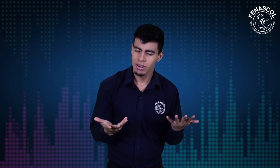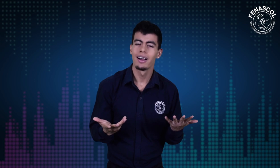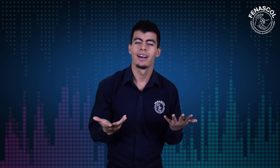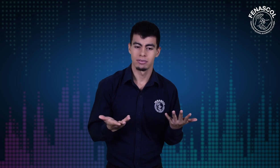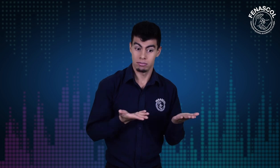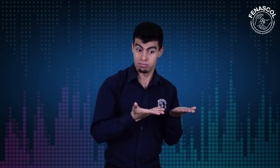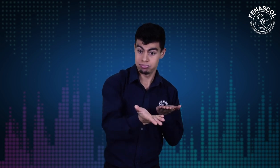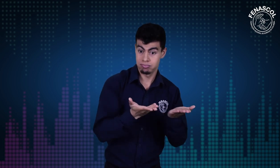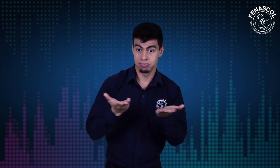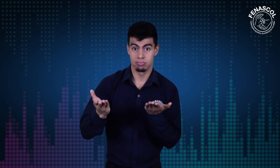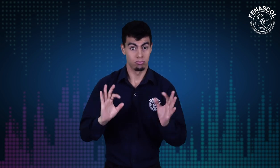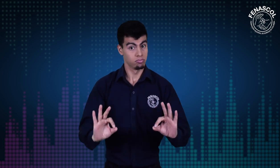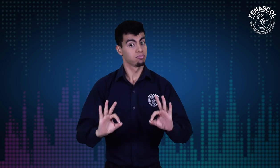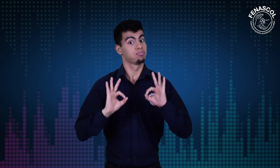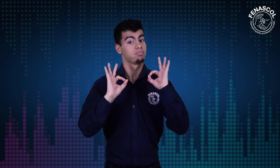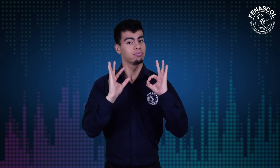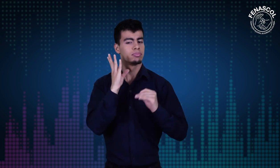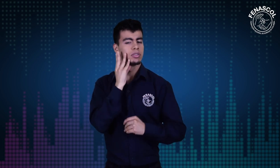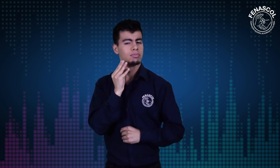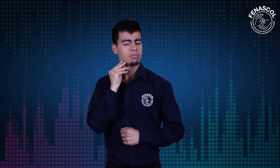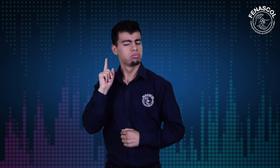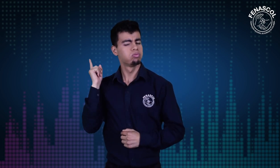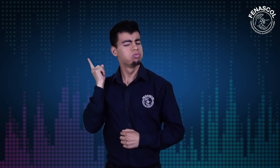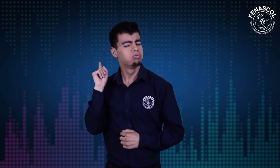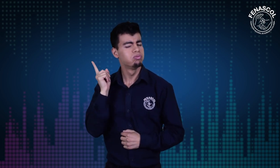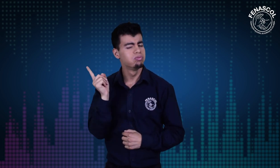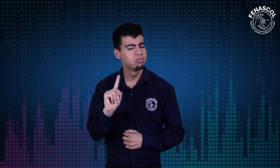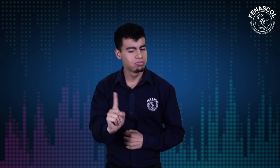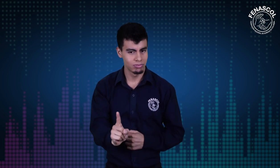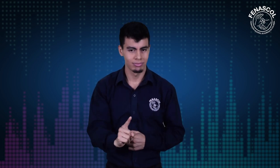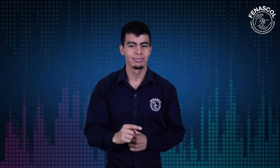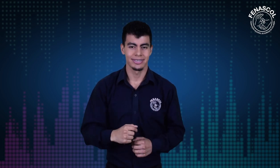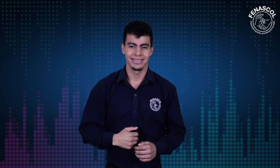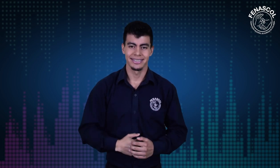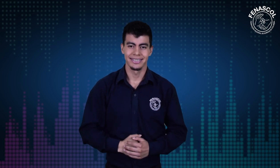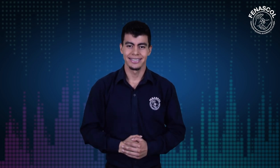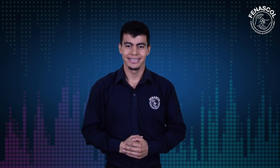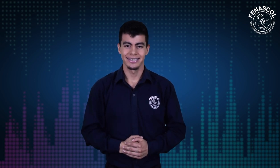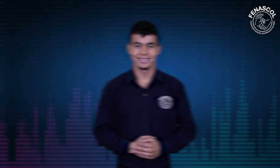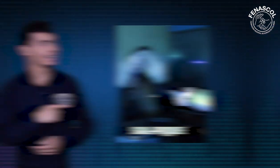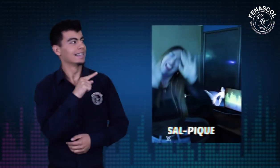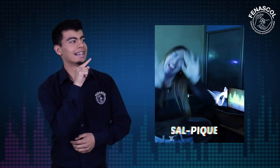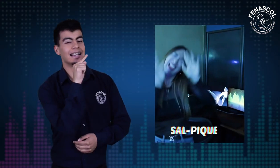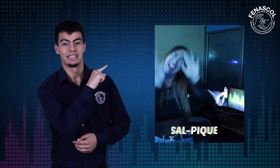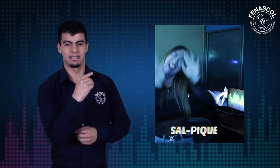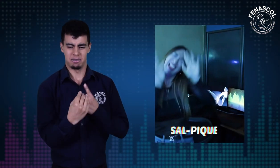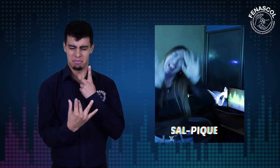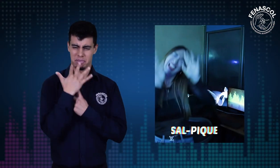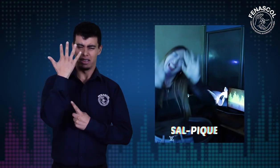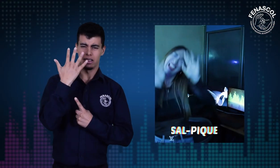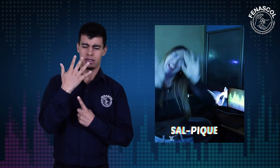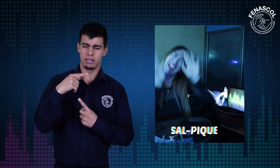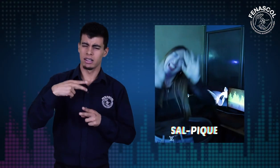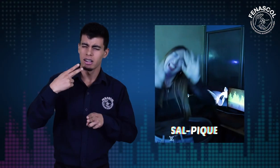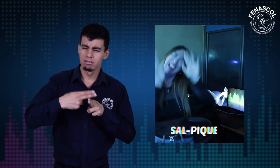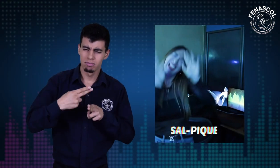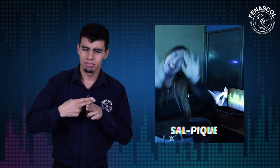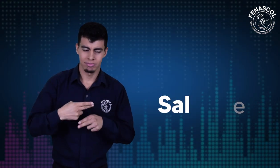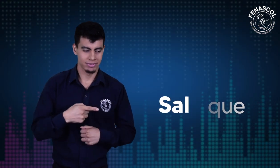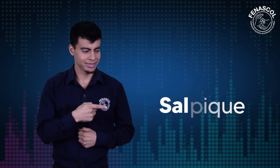En el contexto musical hablamos de servicios de calidad con una gran trayectoria. También